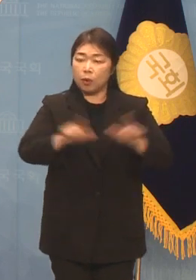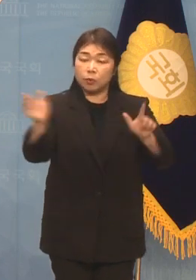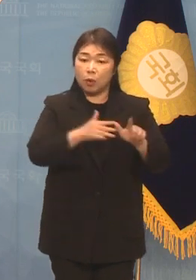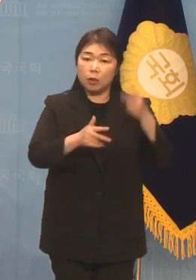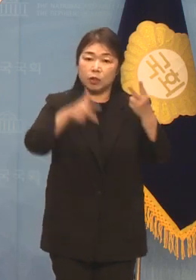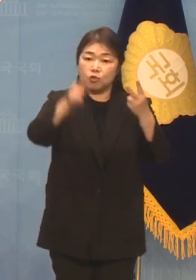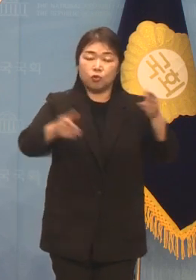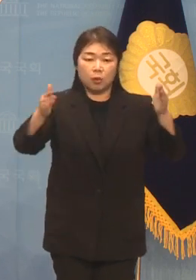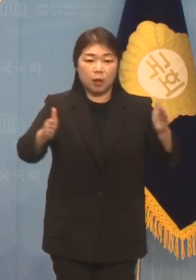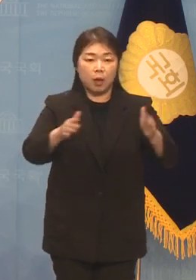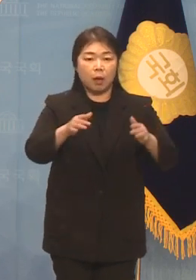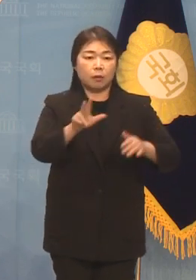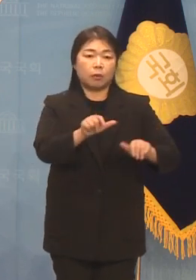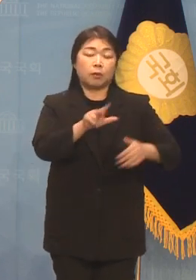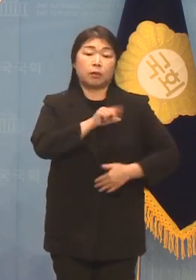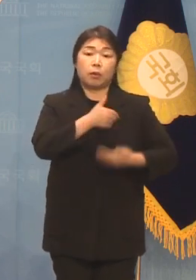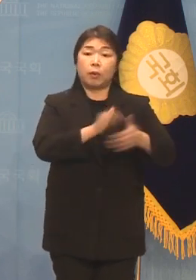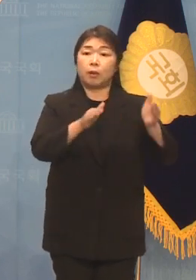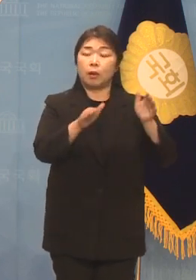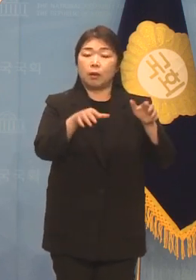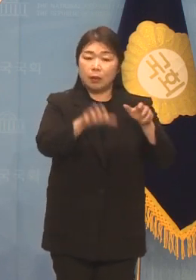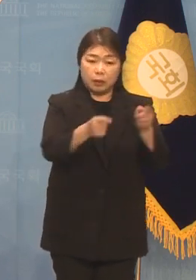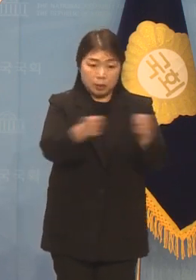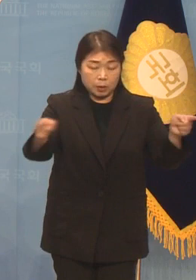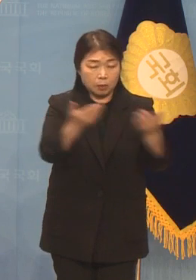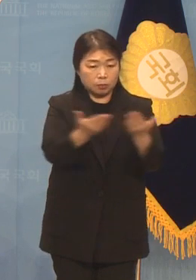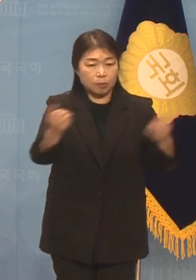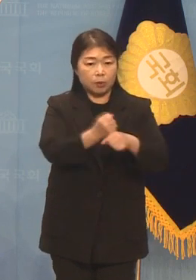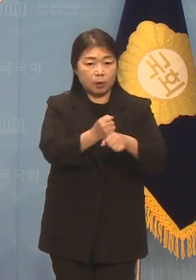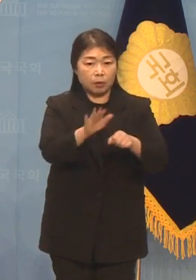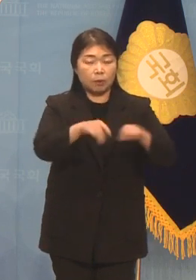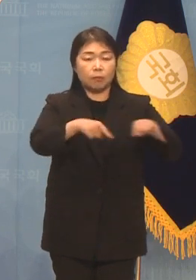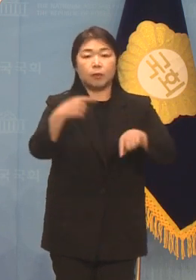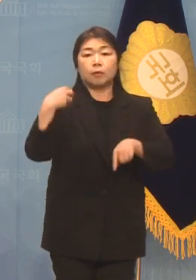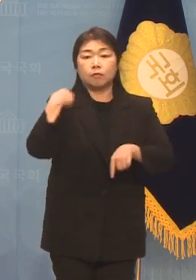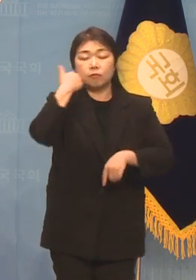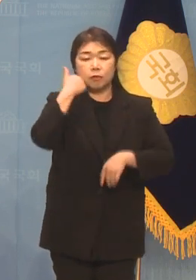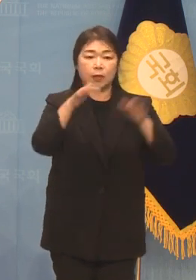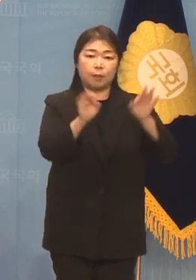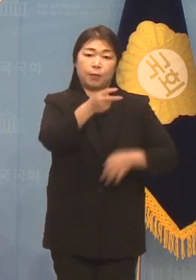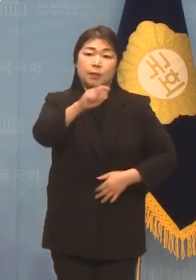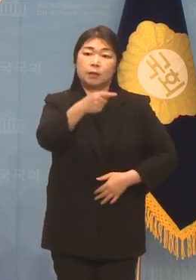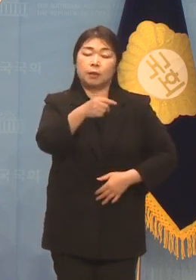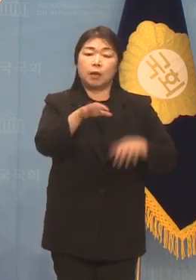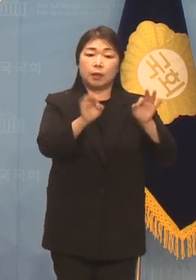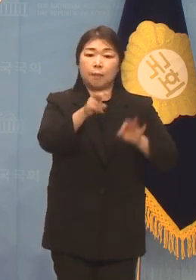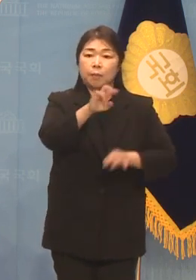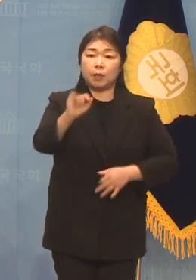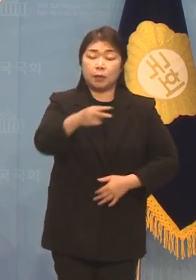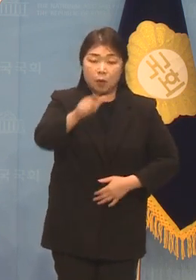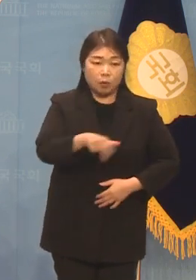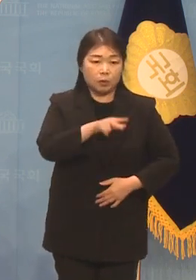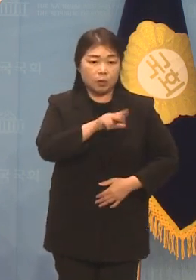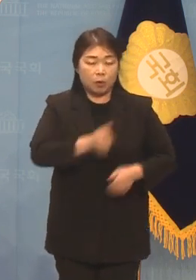1층 아트갤러리에서 열립니다. 이번 전시회는 더불어민주당 김민석 의원실 추천으로 유나킴 작가 외